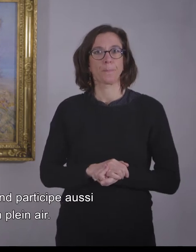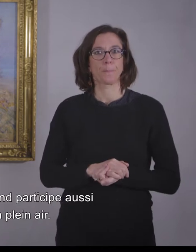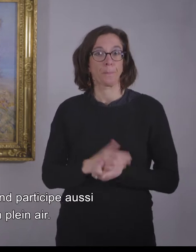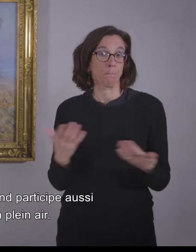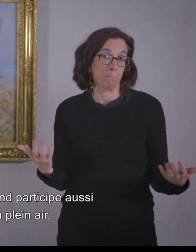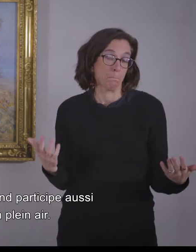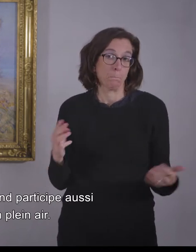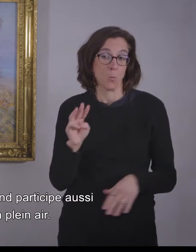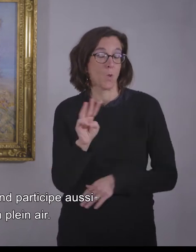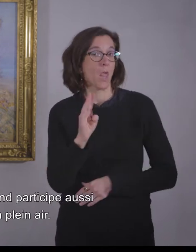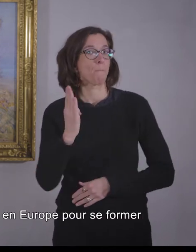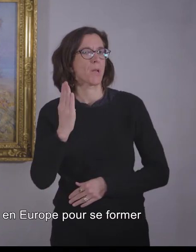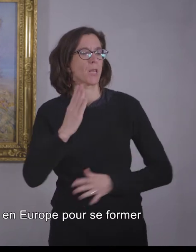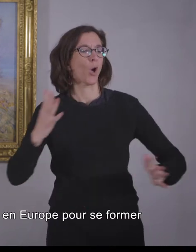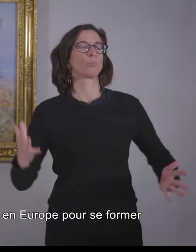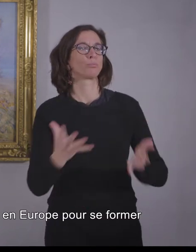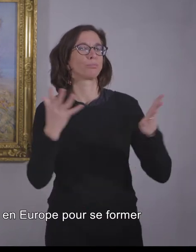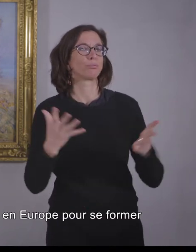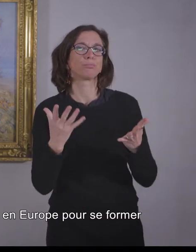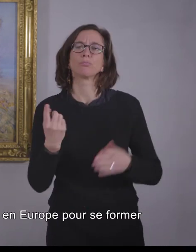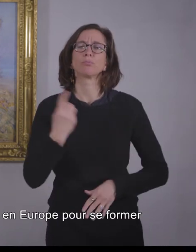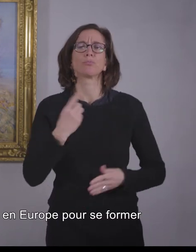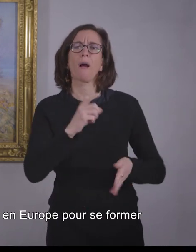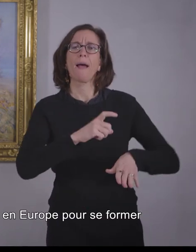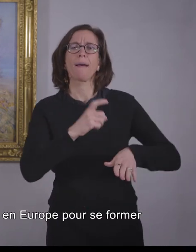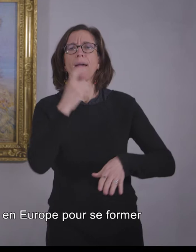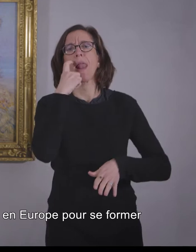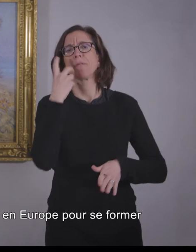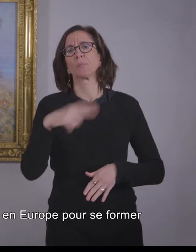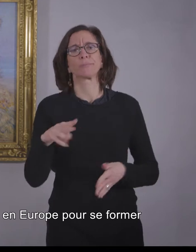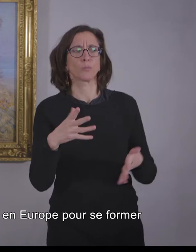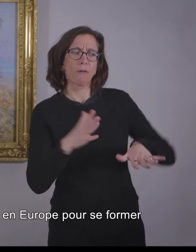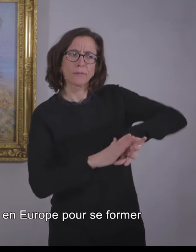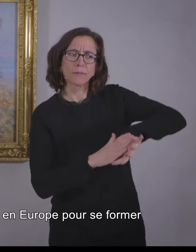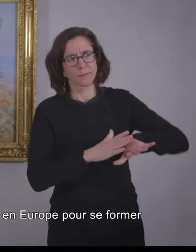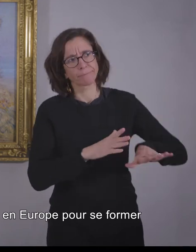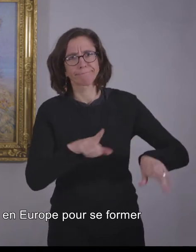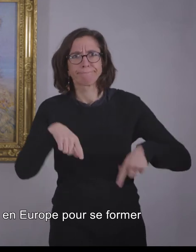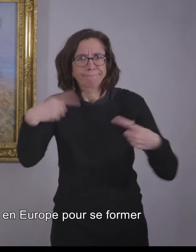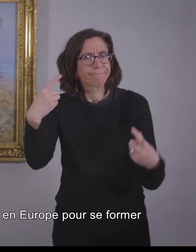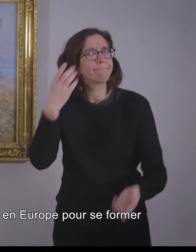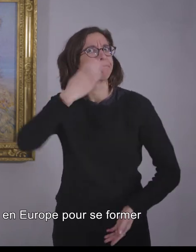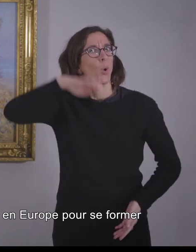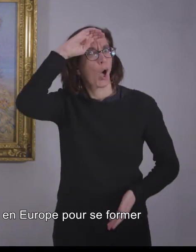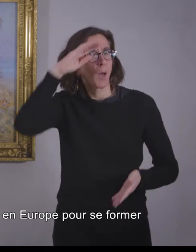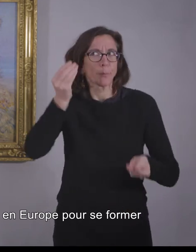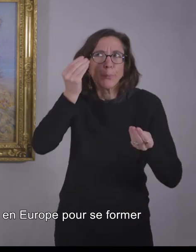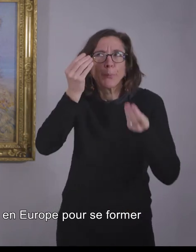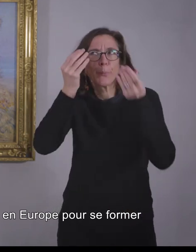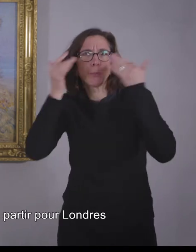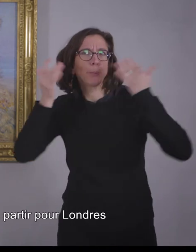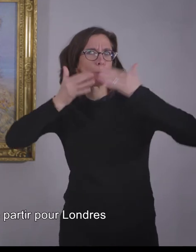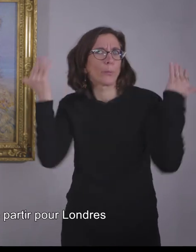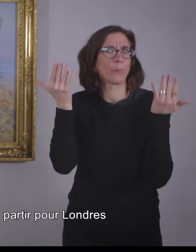William Bribner encourage ses élèves à voyager en Europe pour se former. Hélène